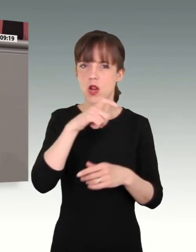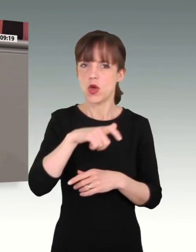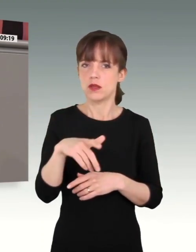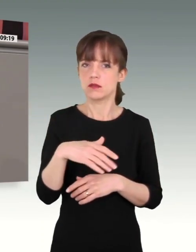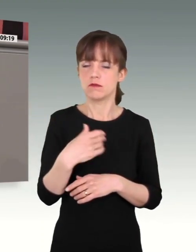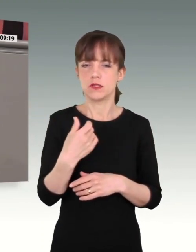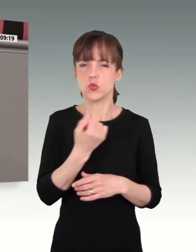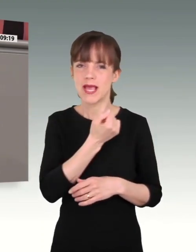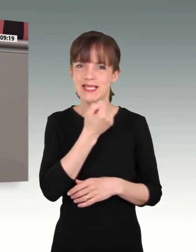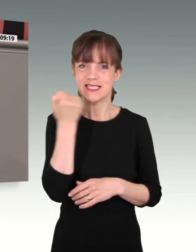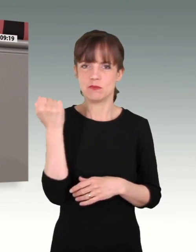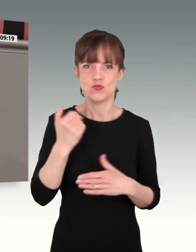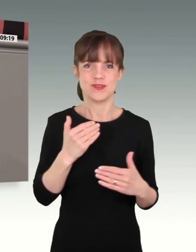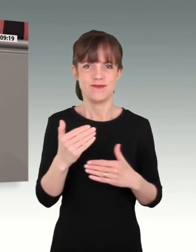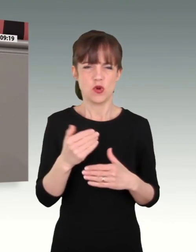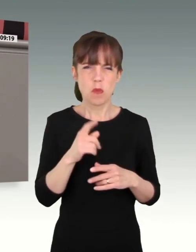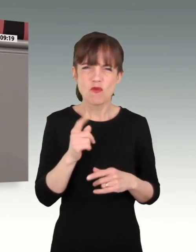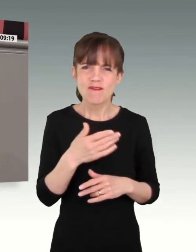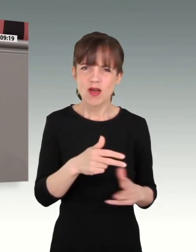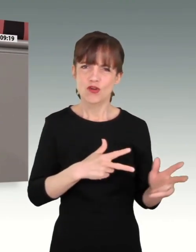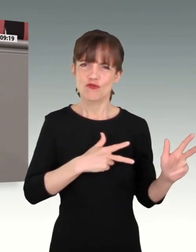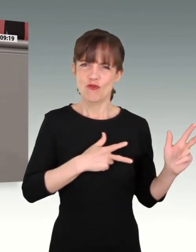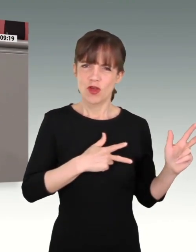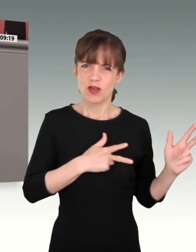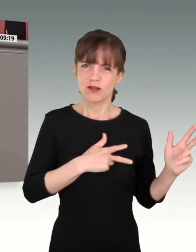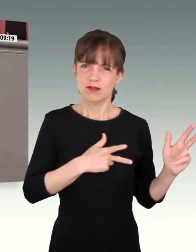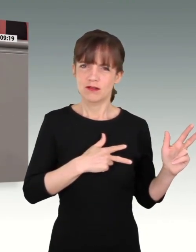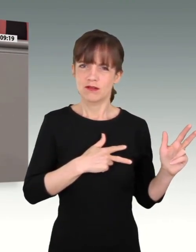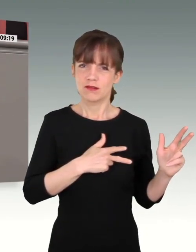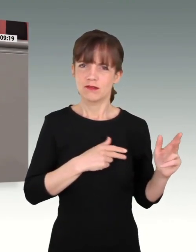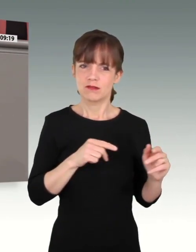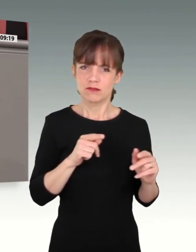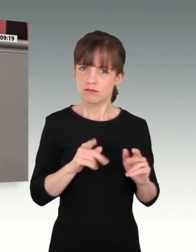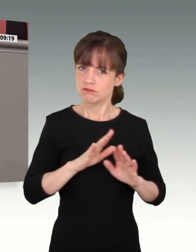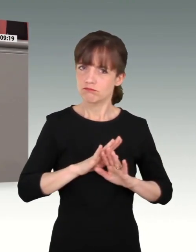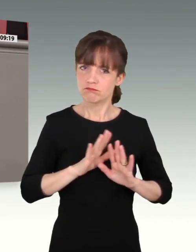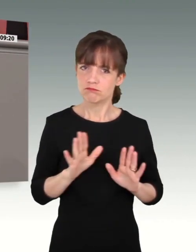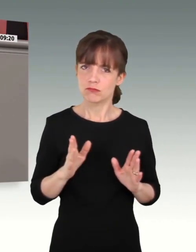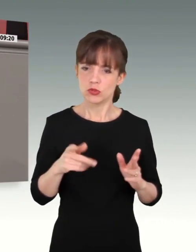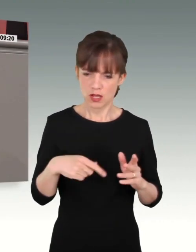für die sie ihren Eid geschworen haben. Und das ist nicht hinnehmbar, meine Damen und Herren.